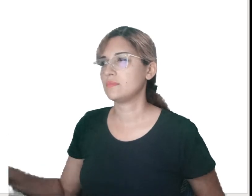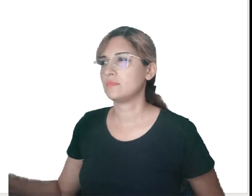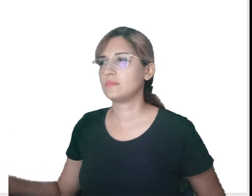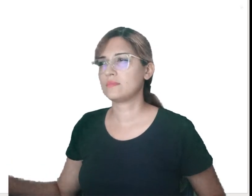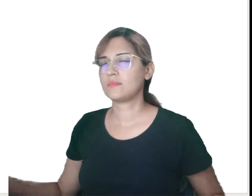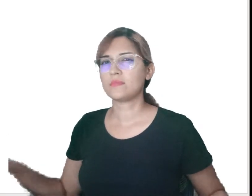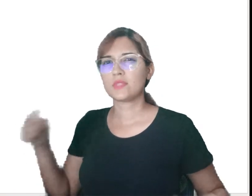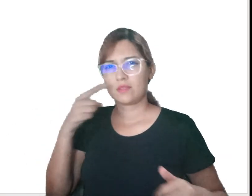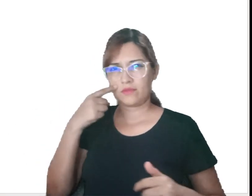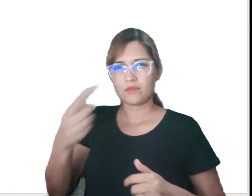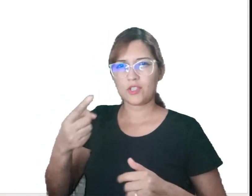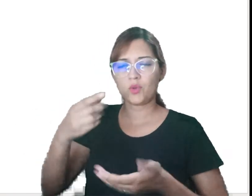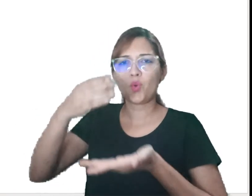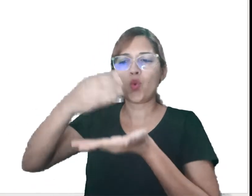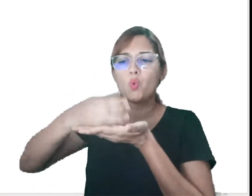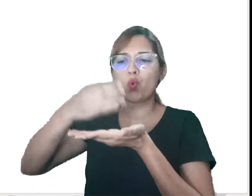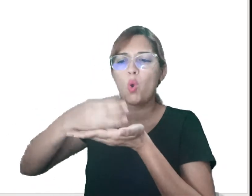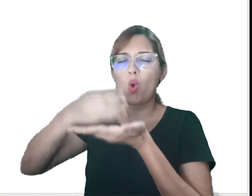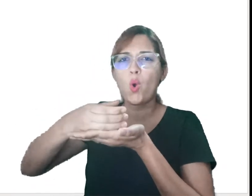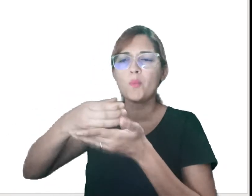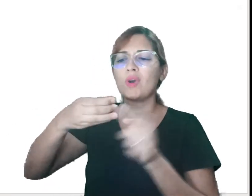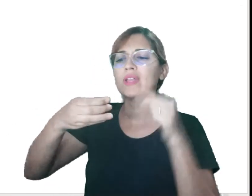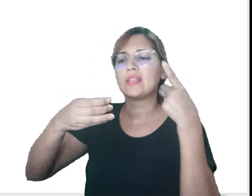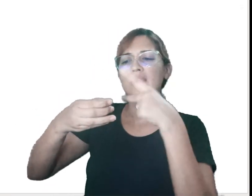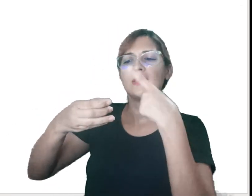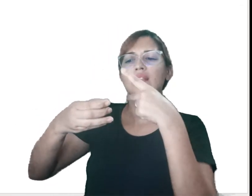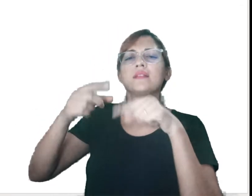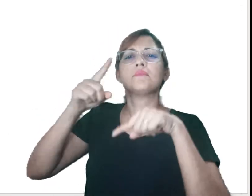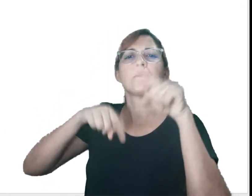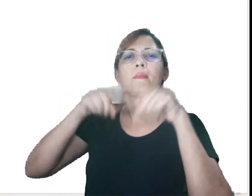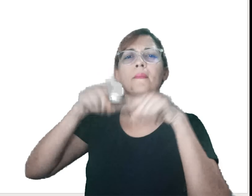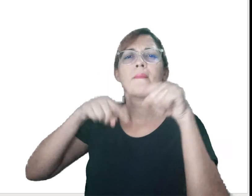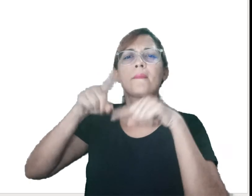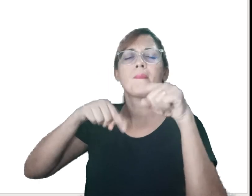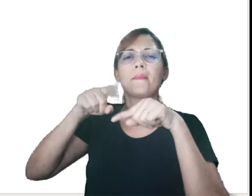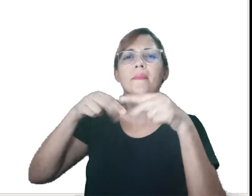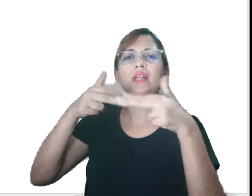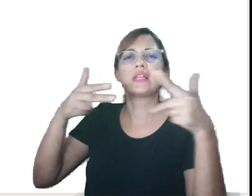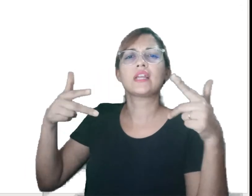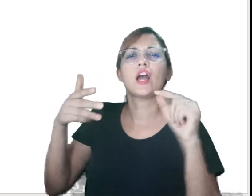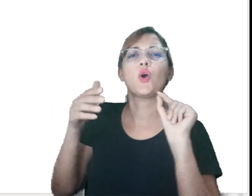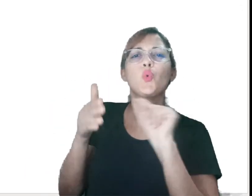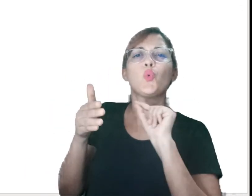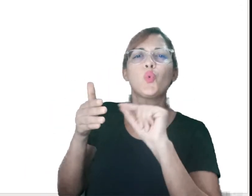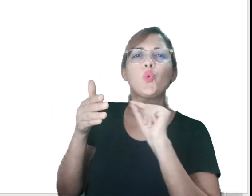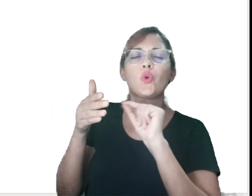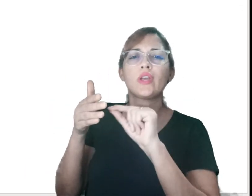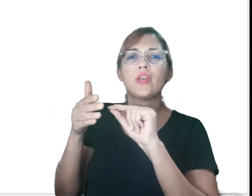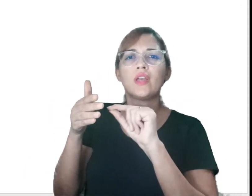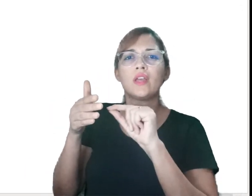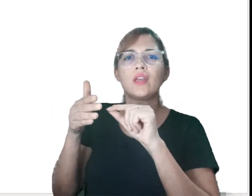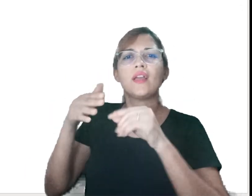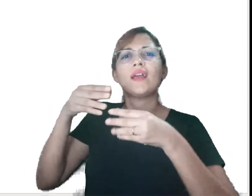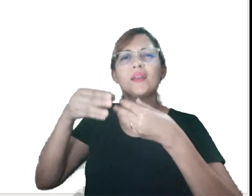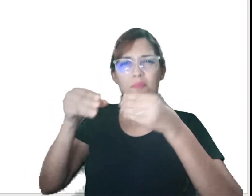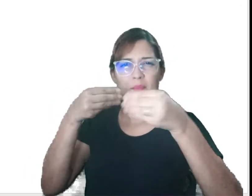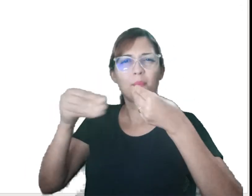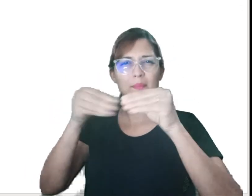Então, nós podemos nos perguntar, né? De que ele é feito? Qual é o material usado para fazê-lo? De plástico.